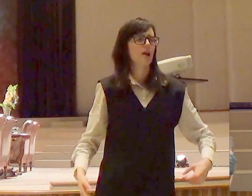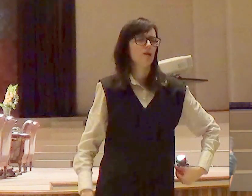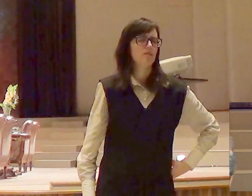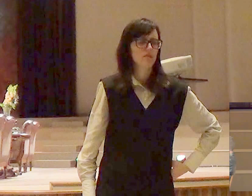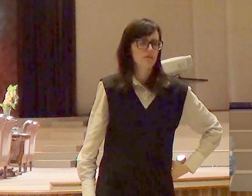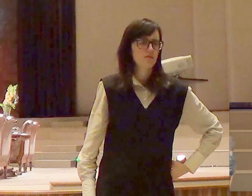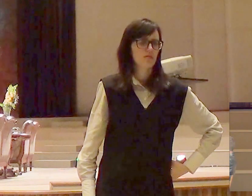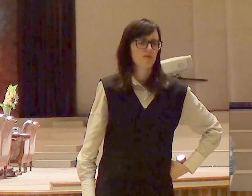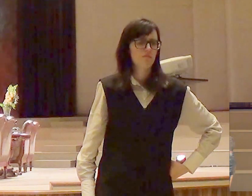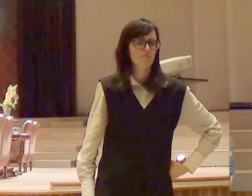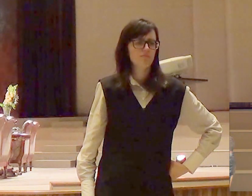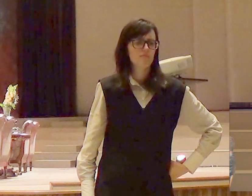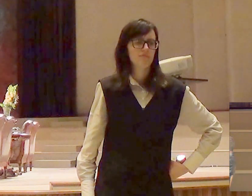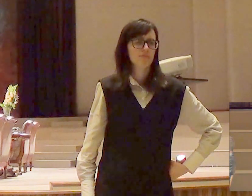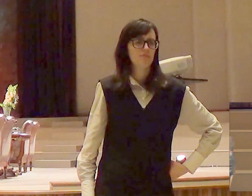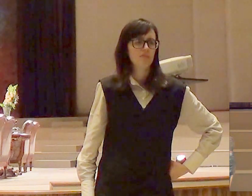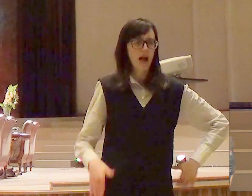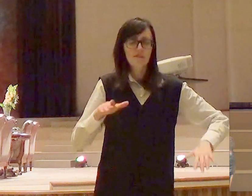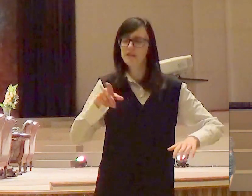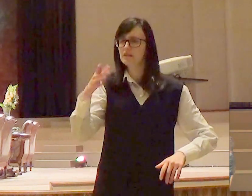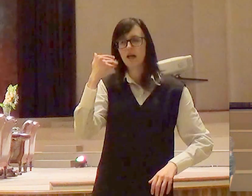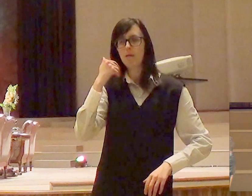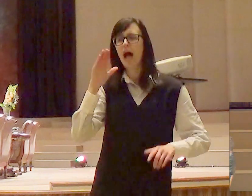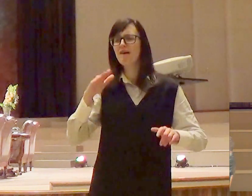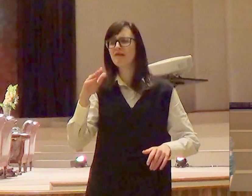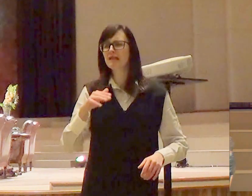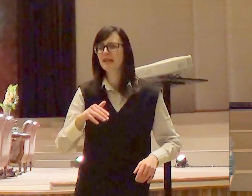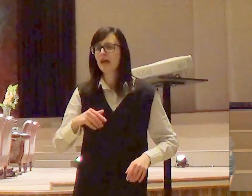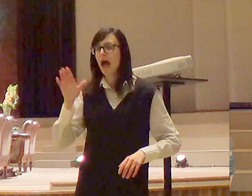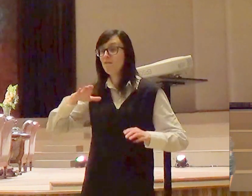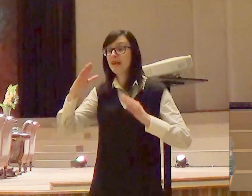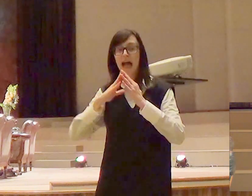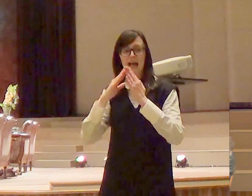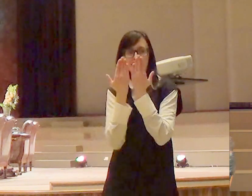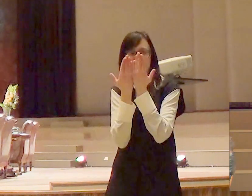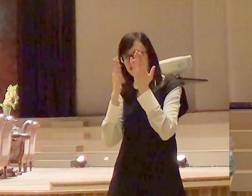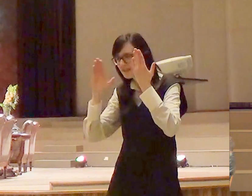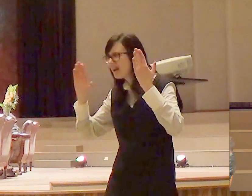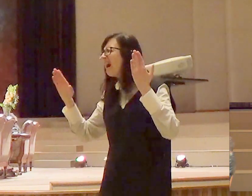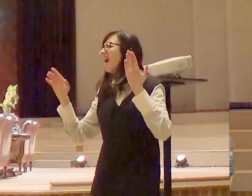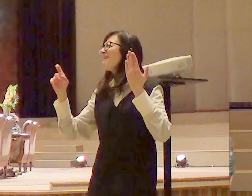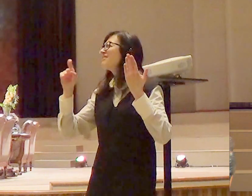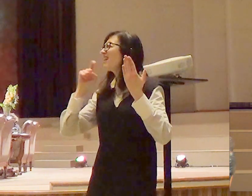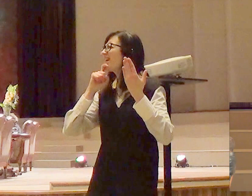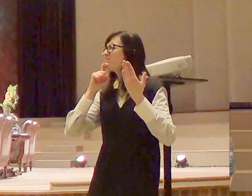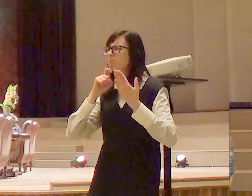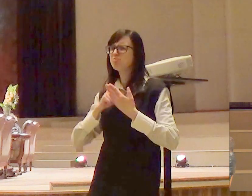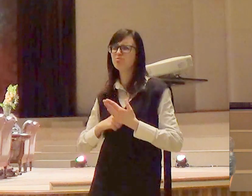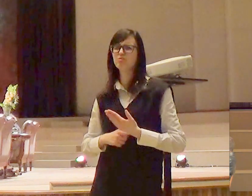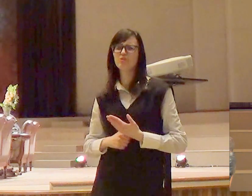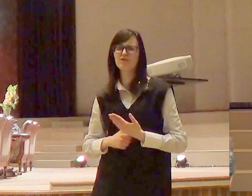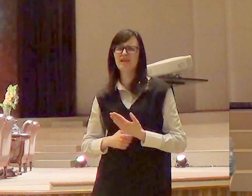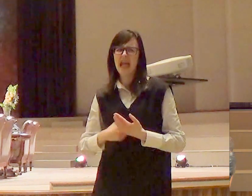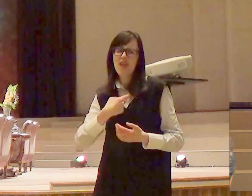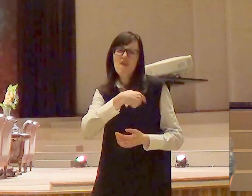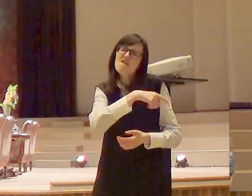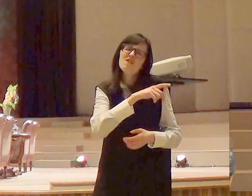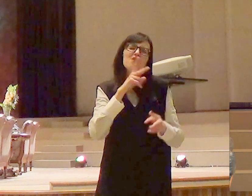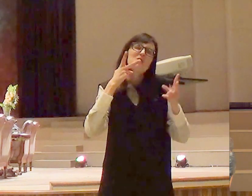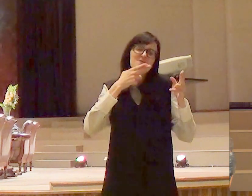essa foi uma grande tentação fala a verdade mas se Deus te trouxe aqui é porque tem alguma coisa dessa palavra que você